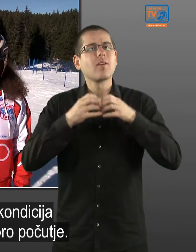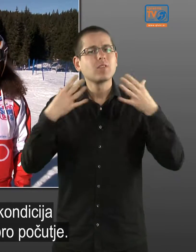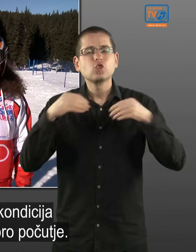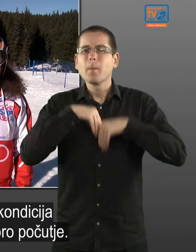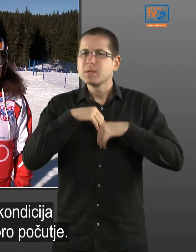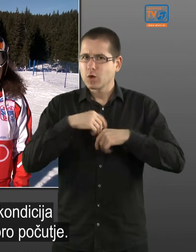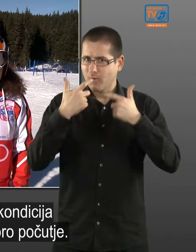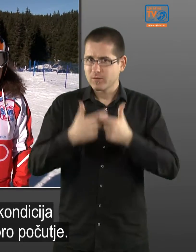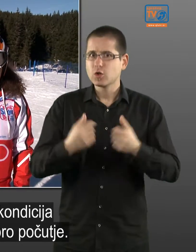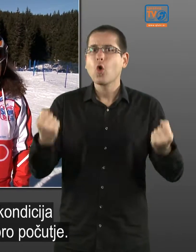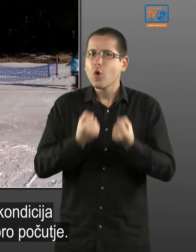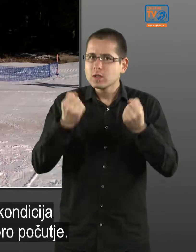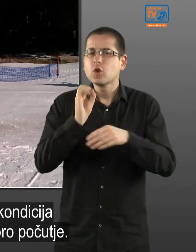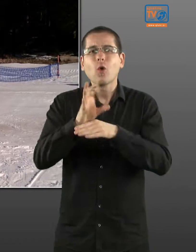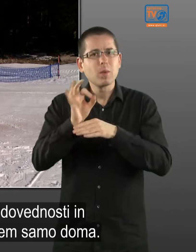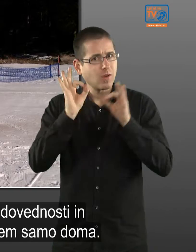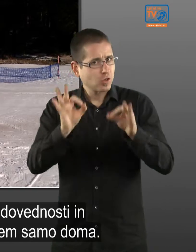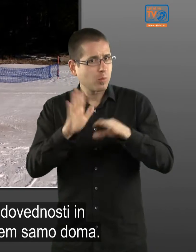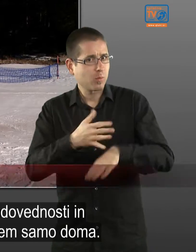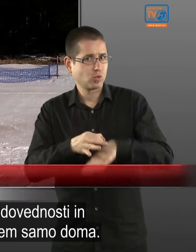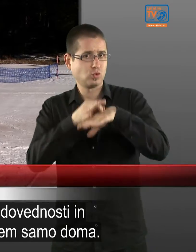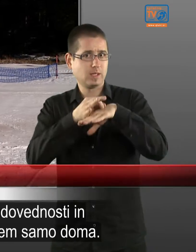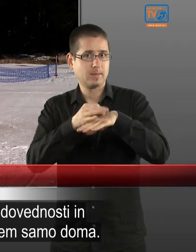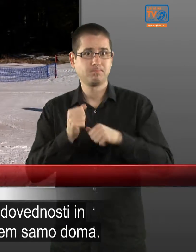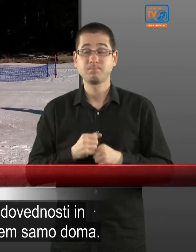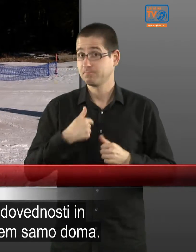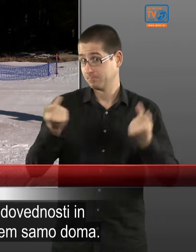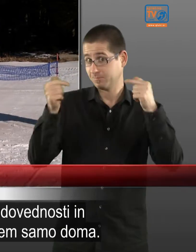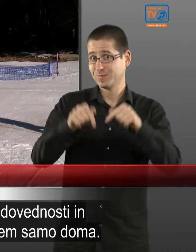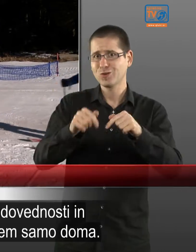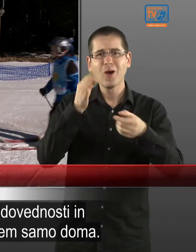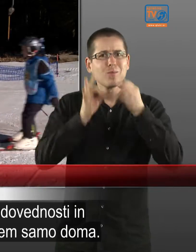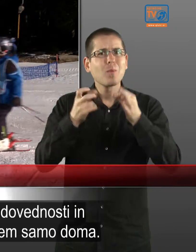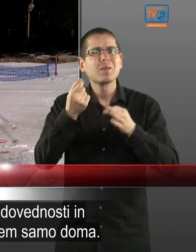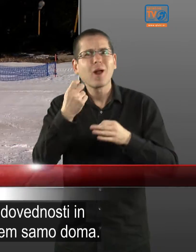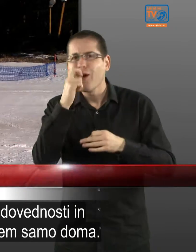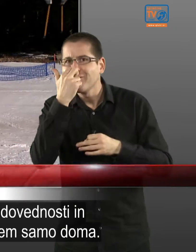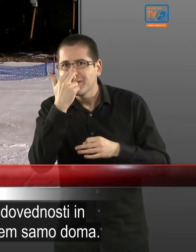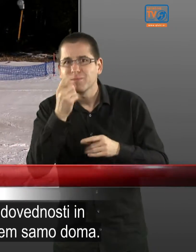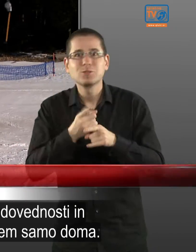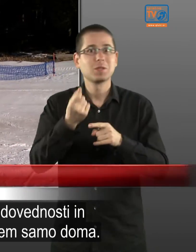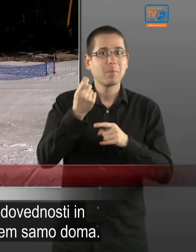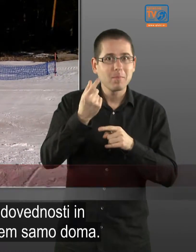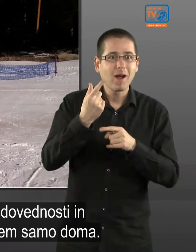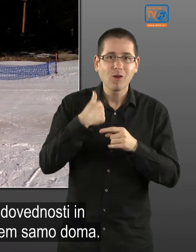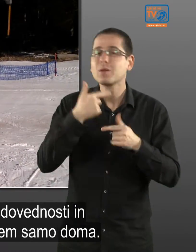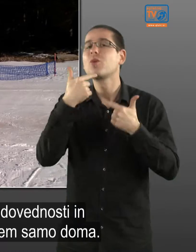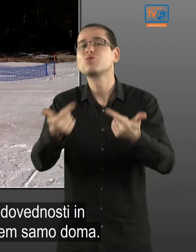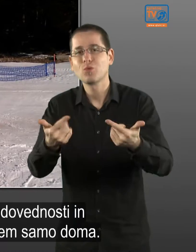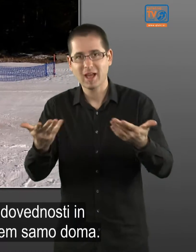vpliva nas sploh na dobro počutje. Prvišal sem probati malo sferca, pa malo do to, da smo v zoni,